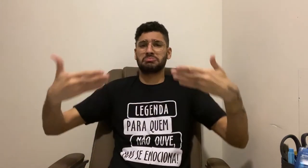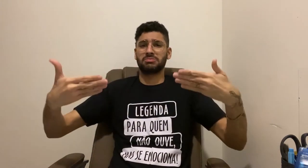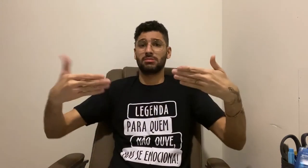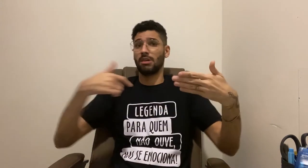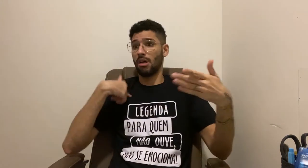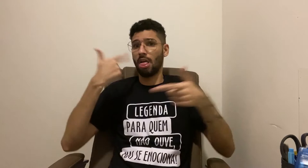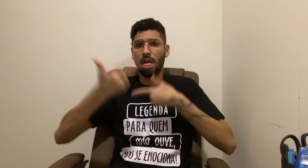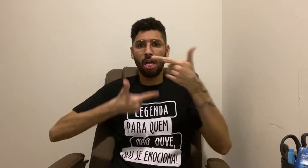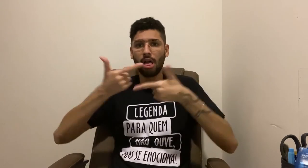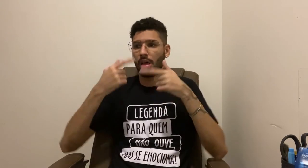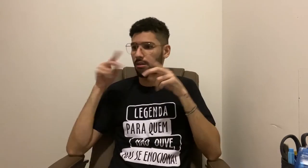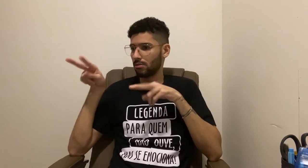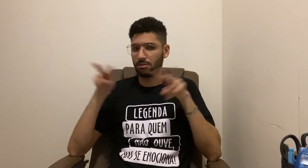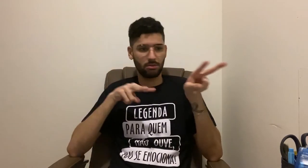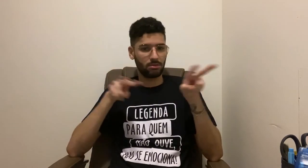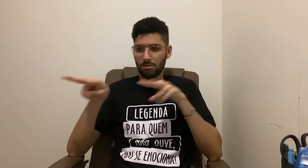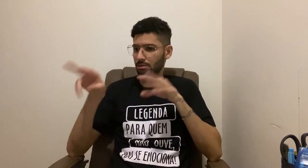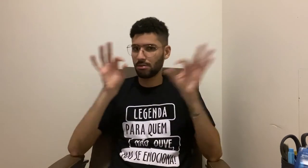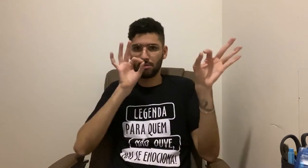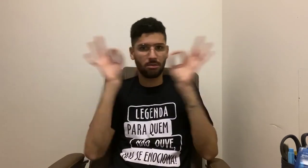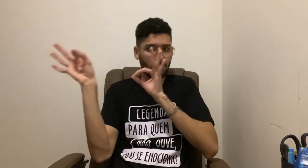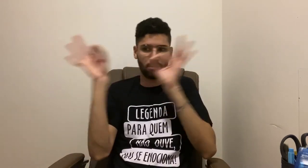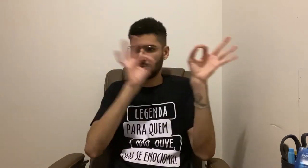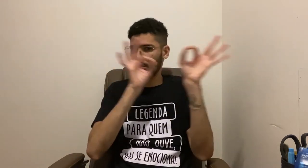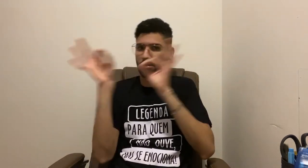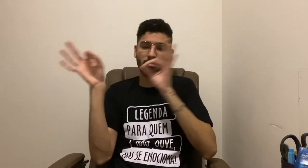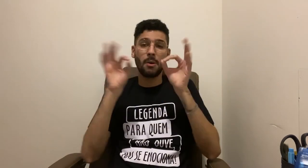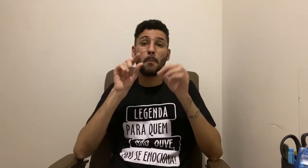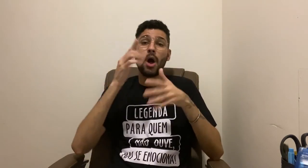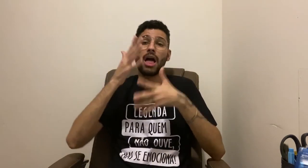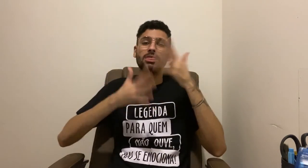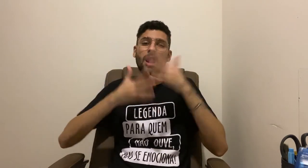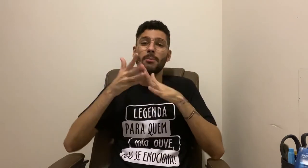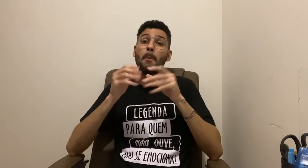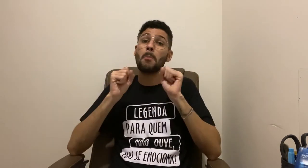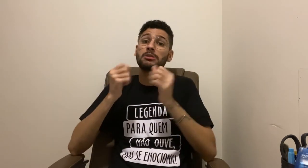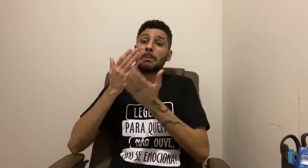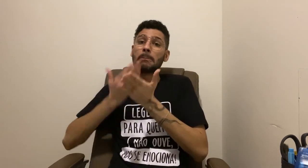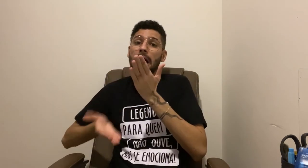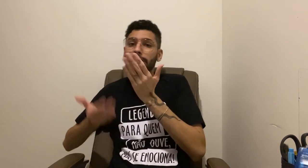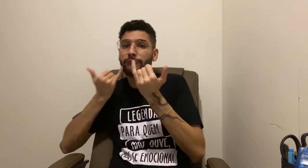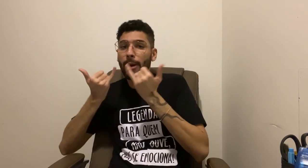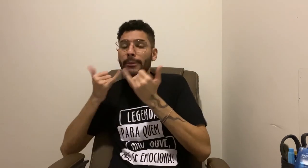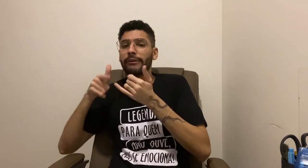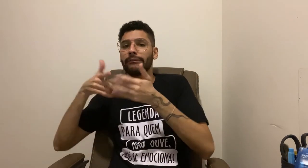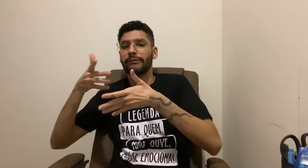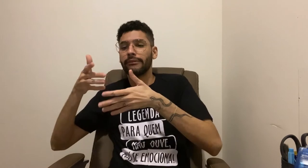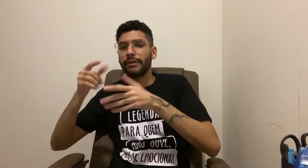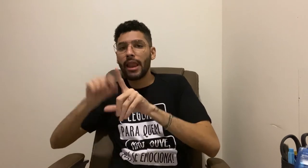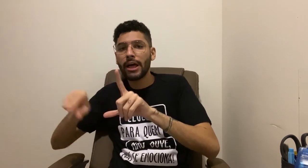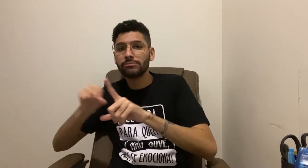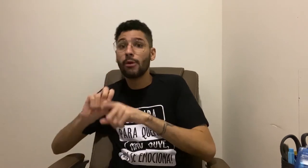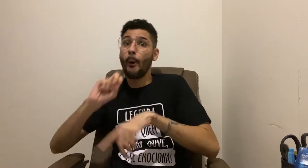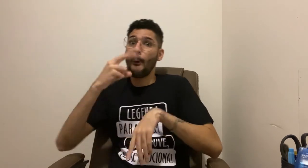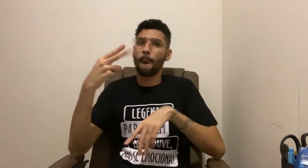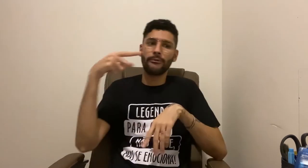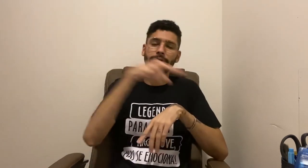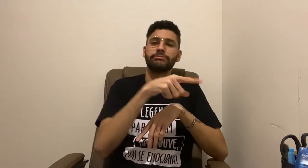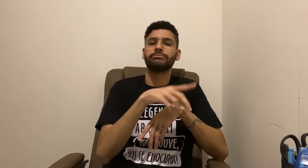tudo no mesmo aparelho melhor do que ficar olhando em dois aparelhos o tempo todo porque essa dinâmica pode atrapalhar na compreensão de